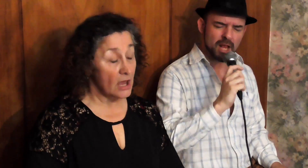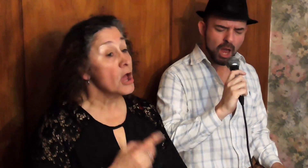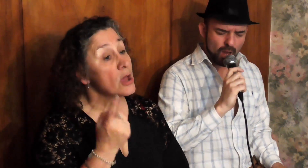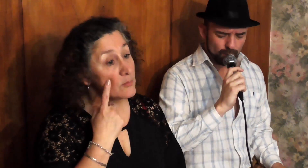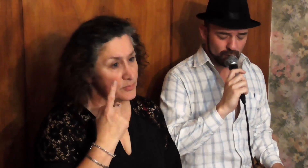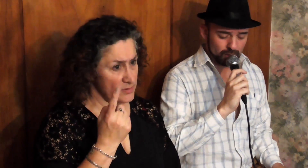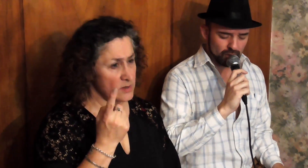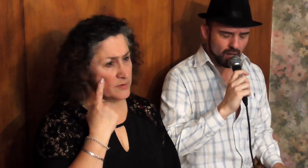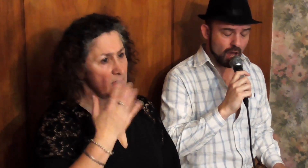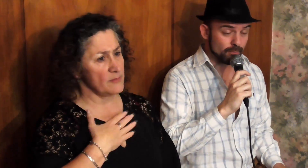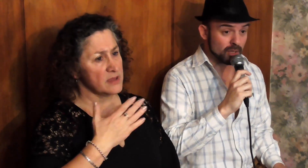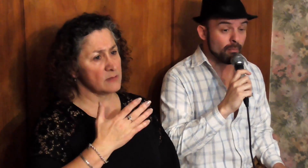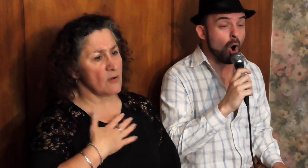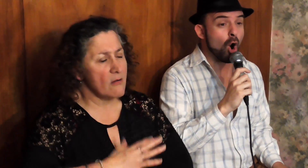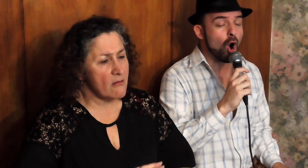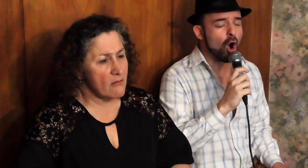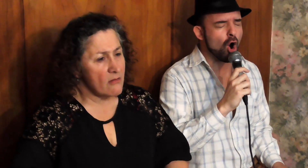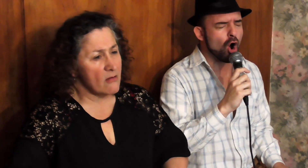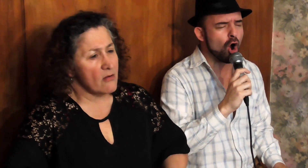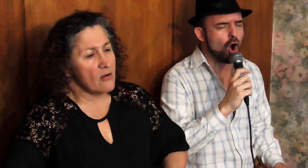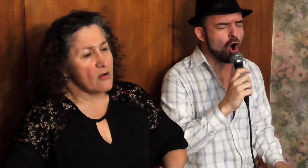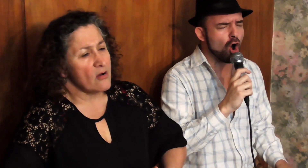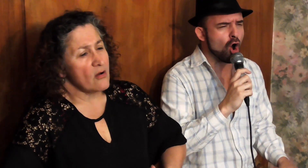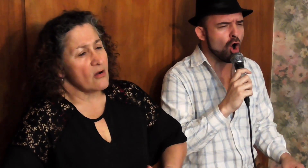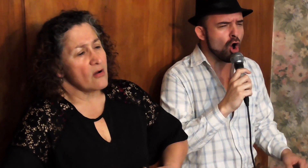viví a mi modo